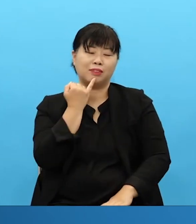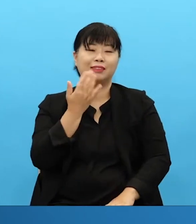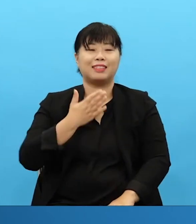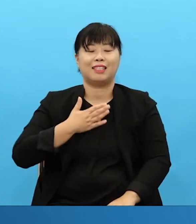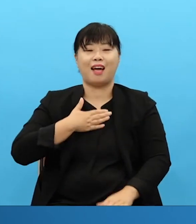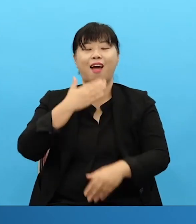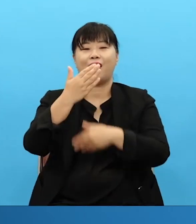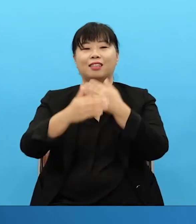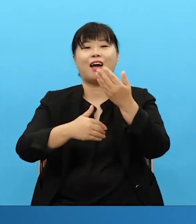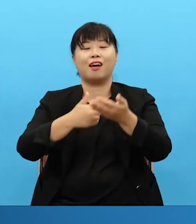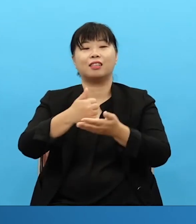하나님께